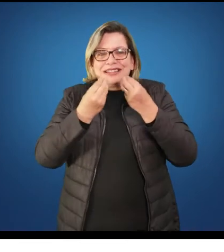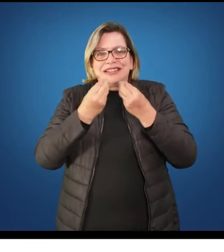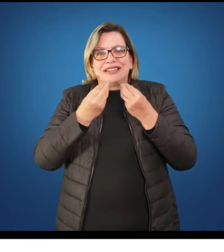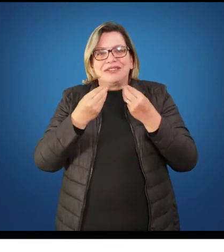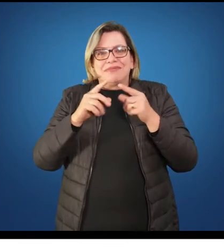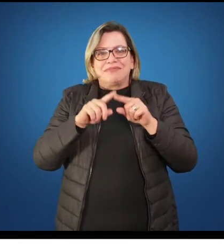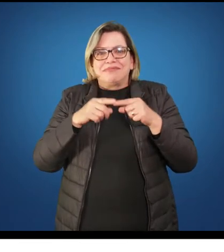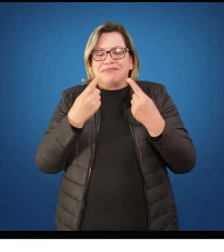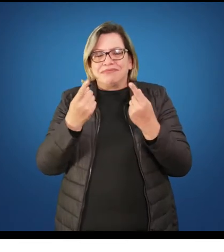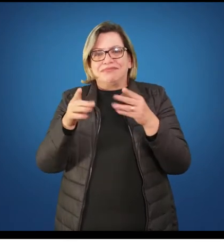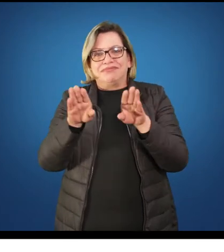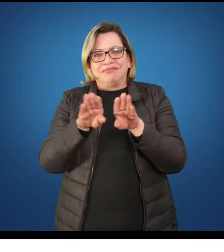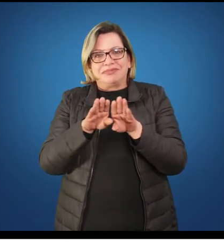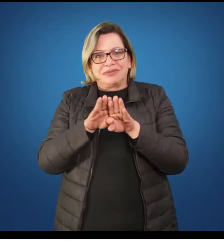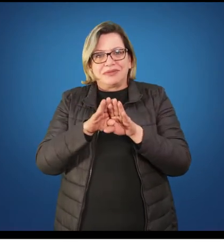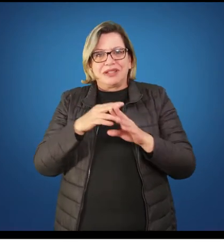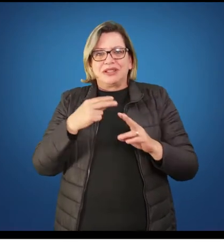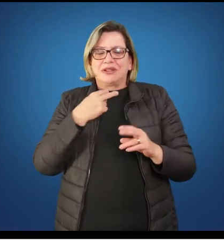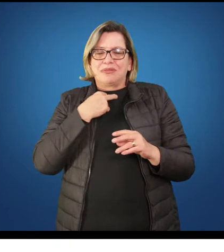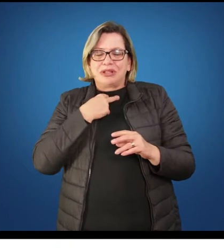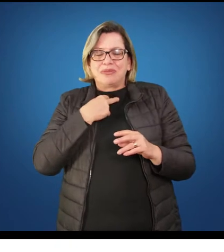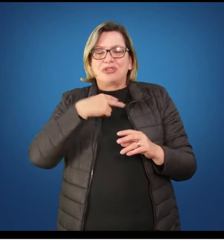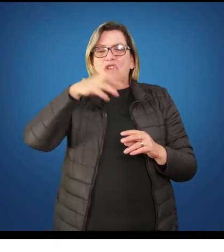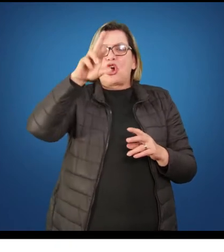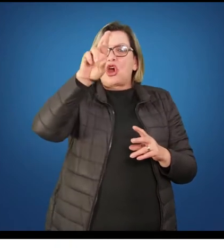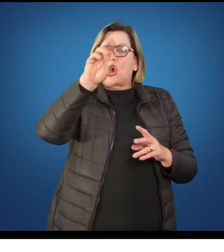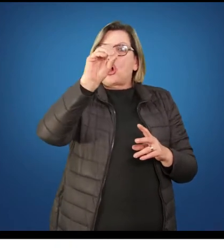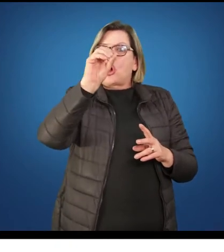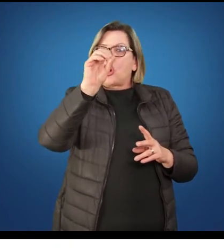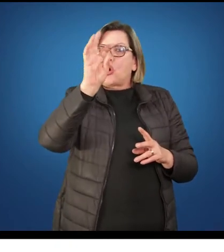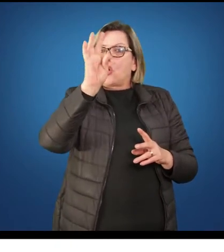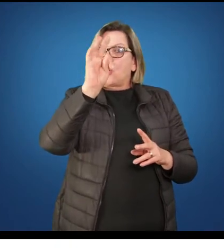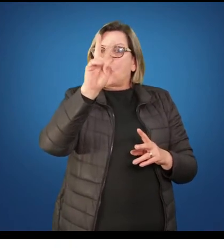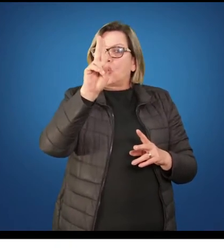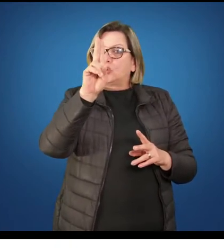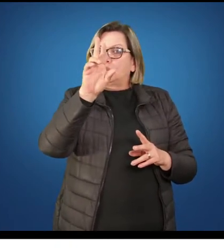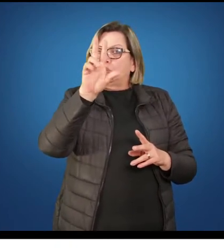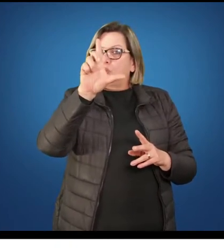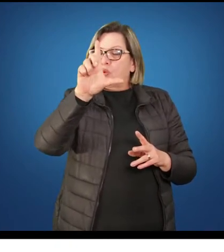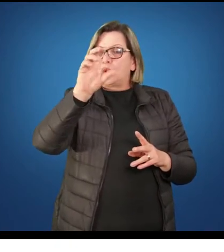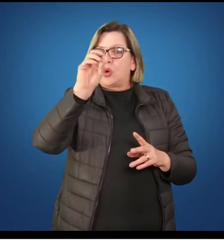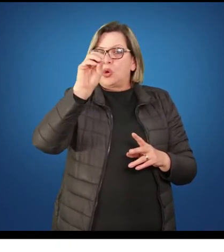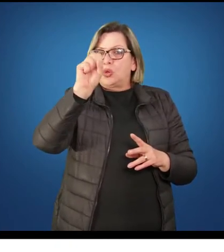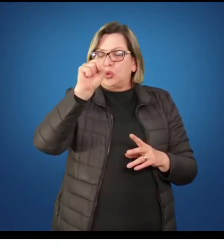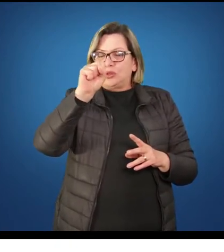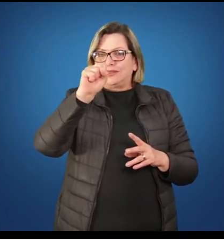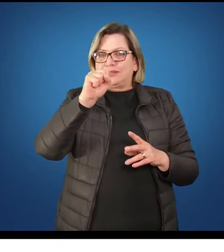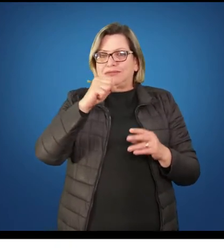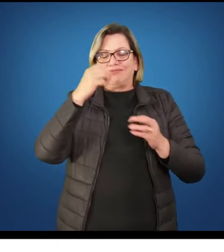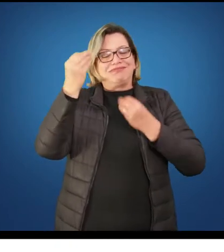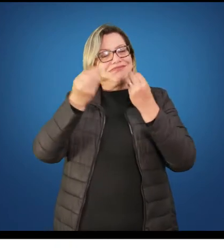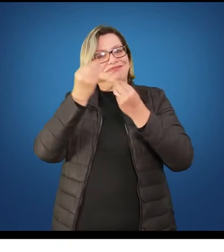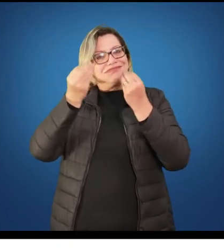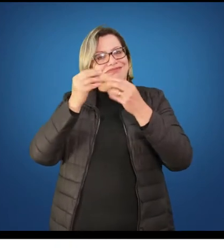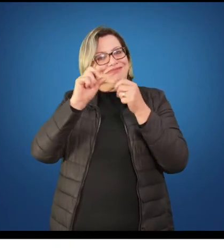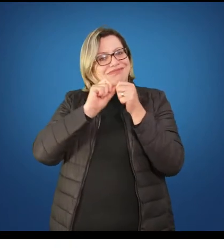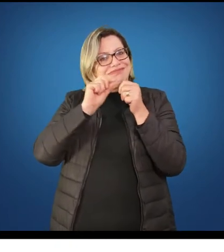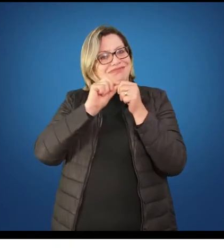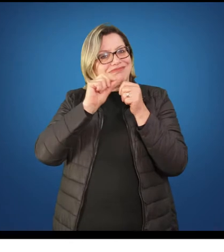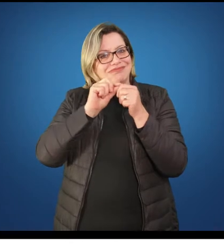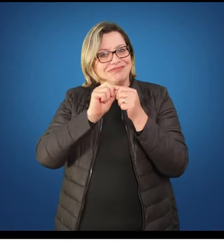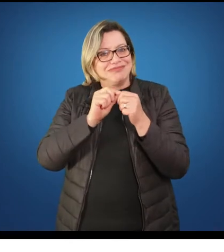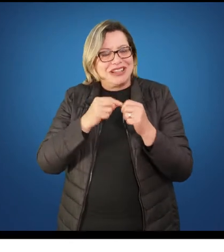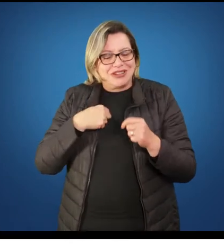criança adora subir, descer, adolescente adora competição, adora chegar primeiro, enfim. Se são rótulos que a gente tem que